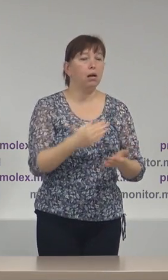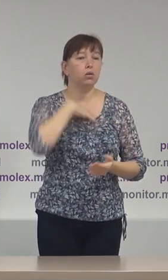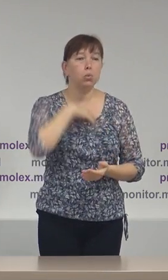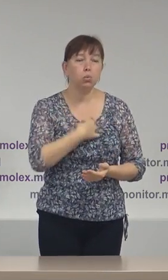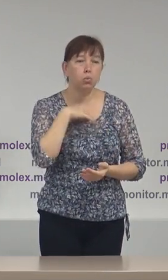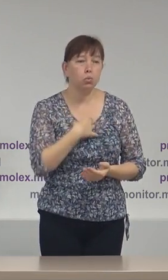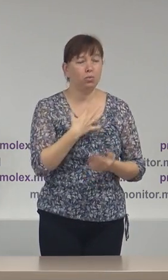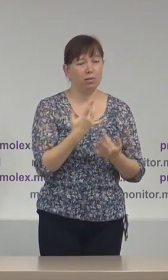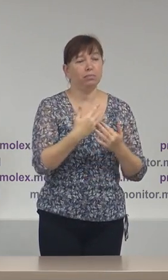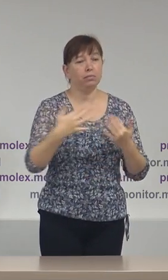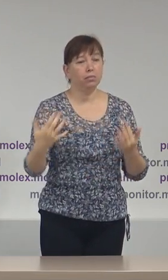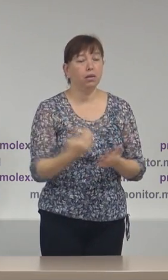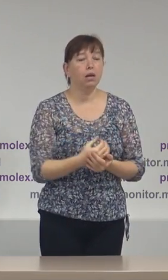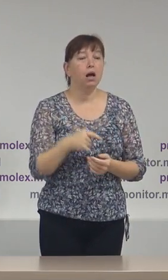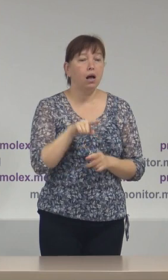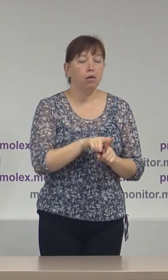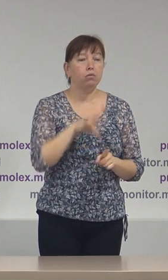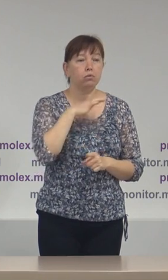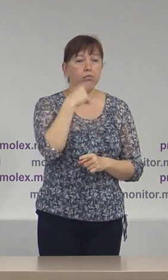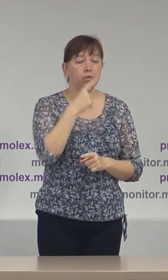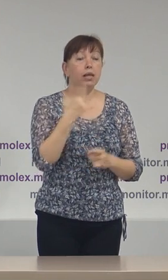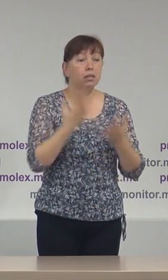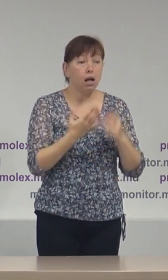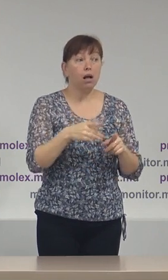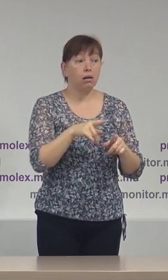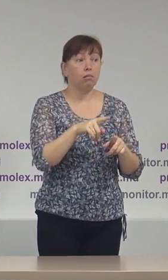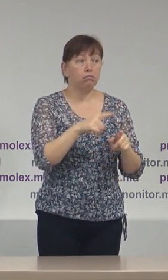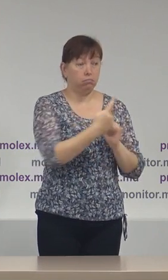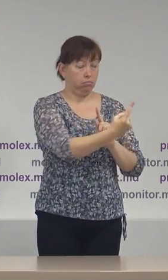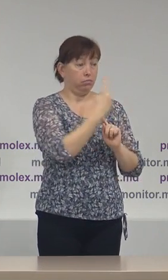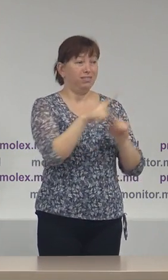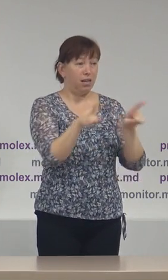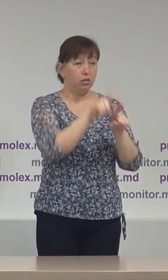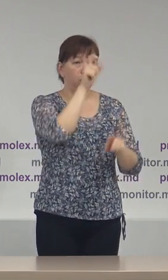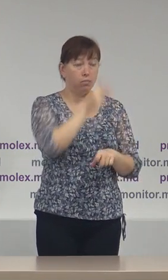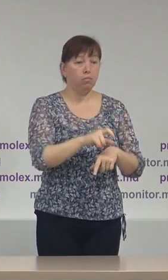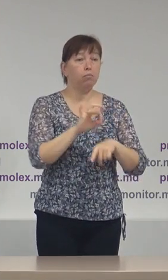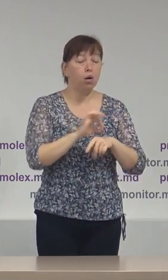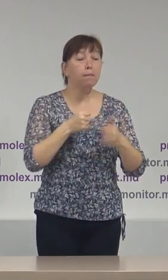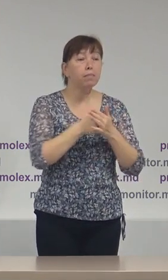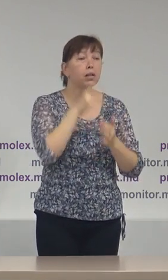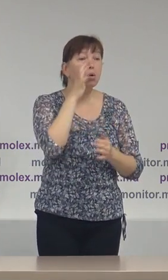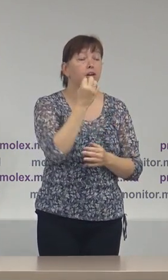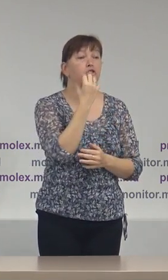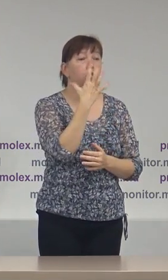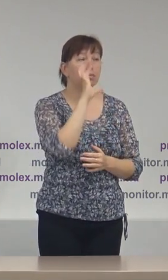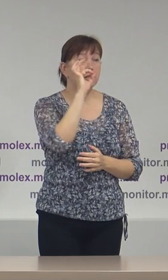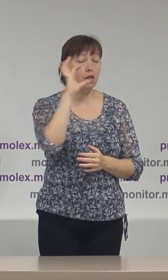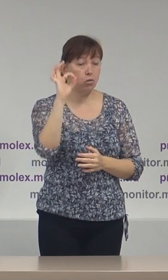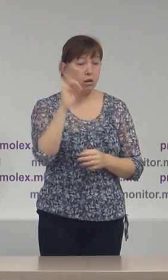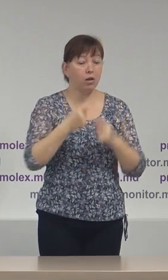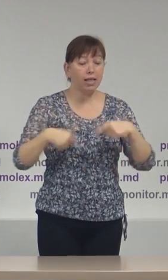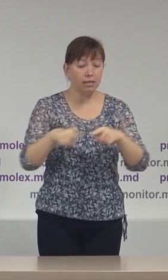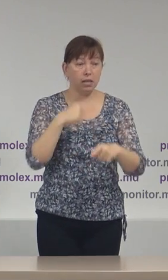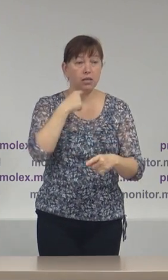tuse, etc. și aici au menționat că dacă acești alegători se vor prezenta până la ora 15.00 la